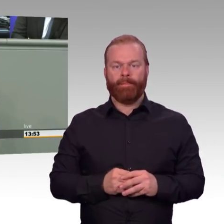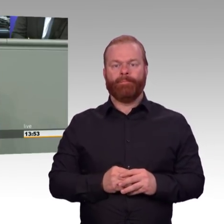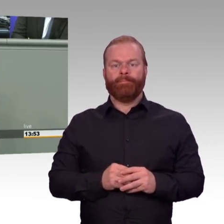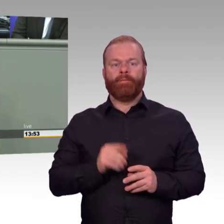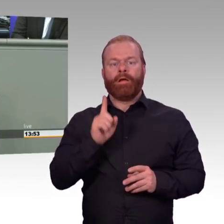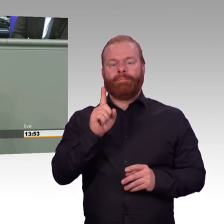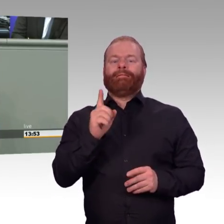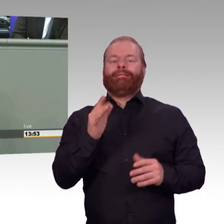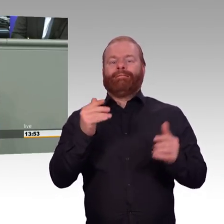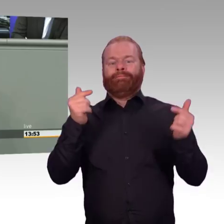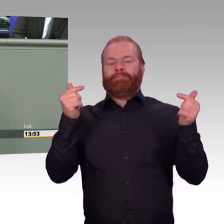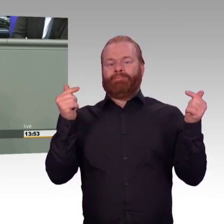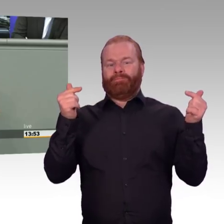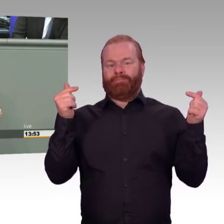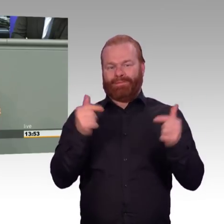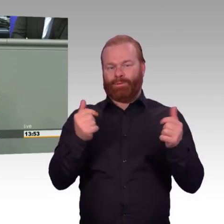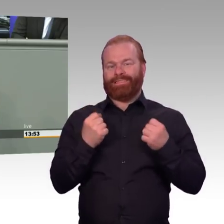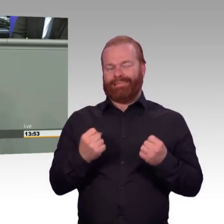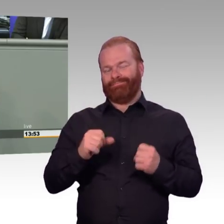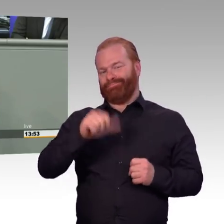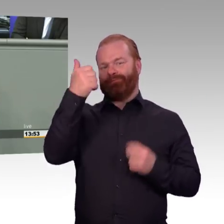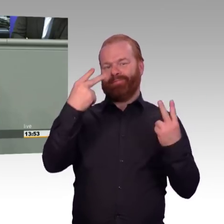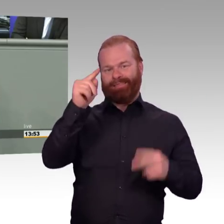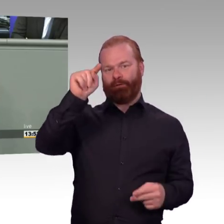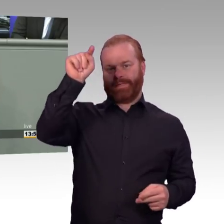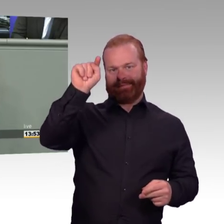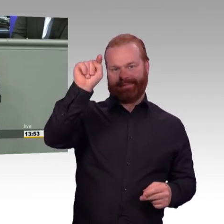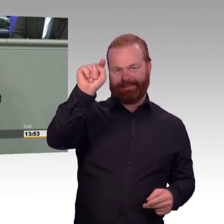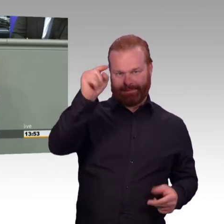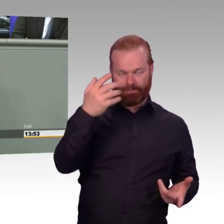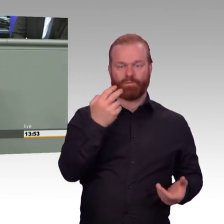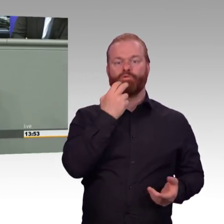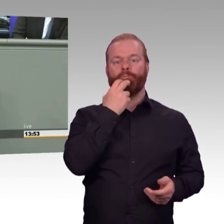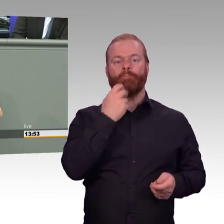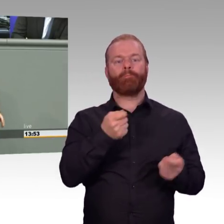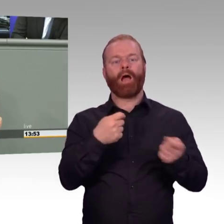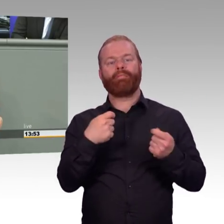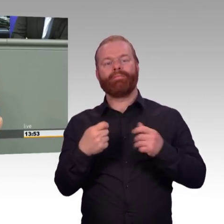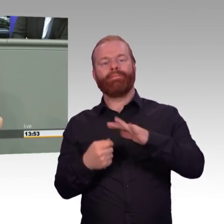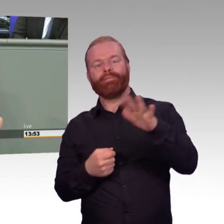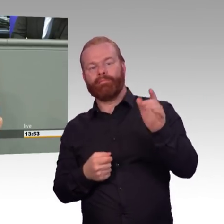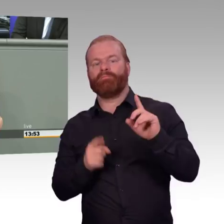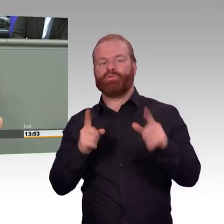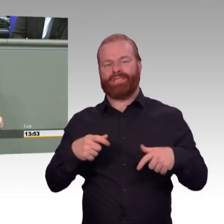Investitionen in Gaskraftwerke entsprechend anreißt. Und wenn wir feststellen, dass der Strommarkt das nicht gewährleistet, dann müssen wir entsprechend auch